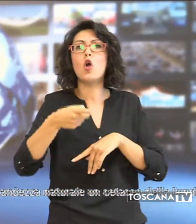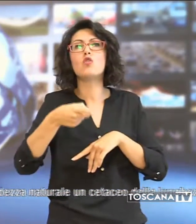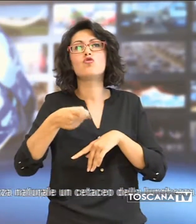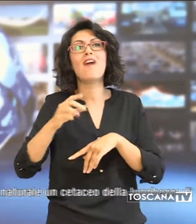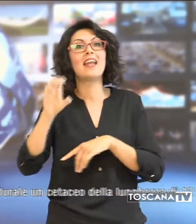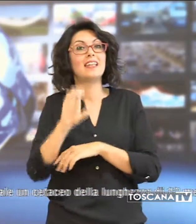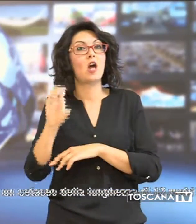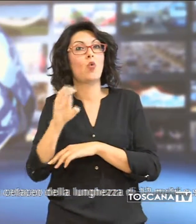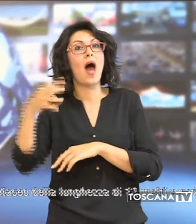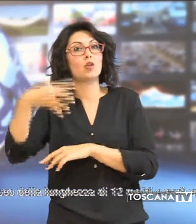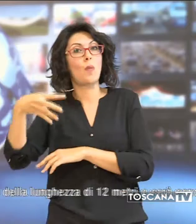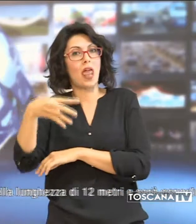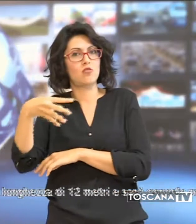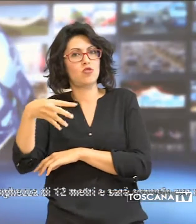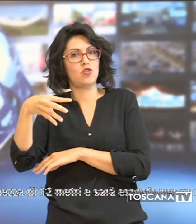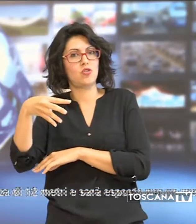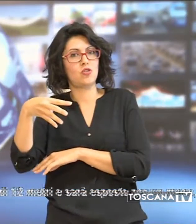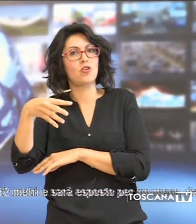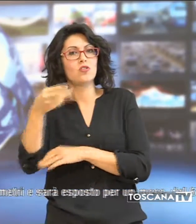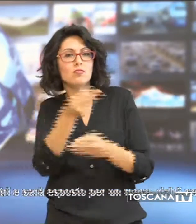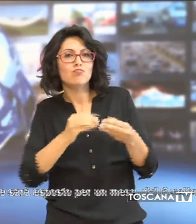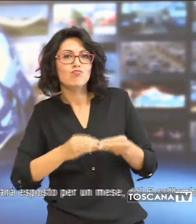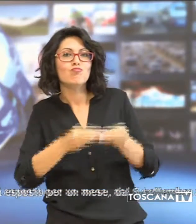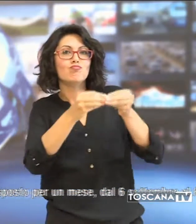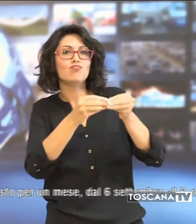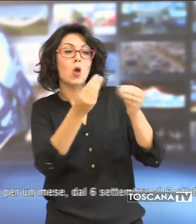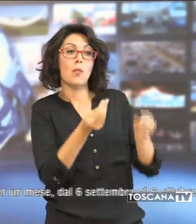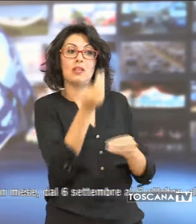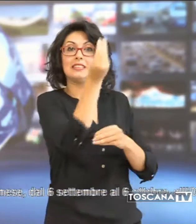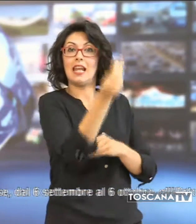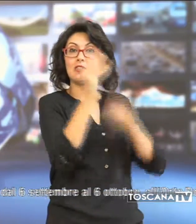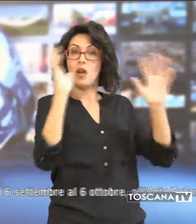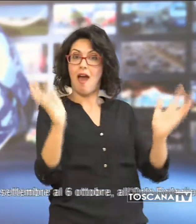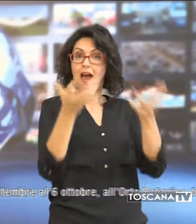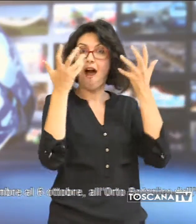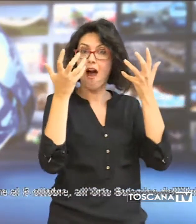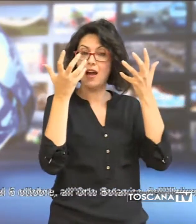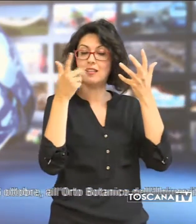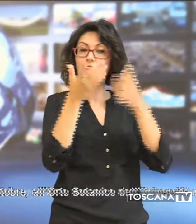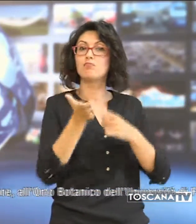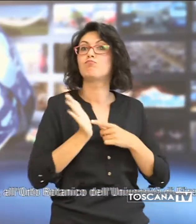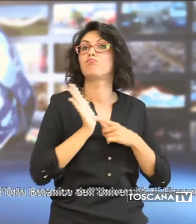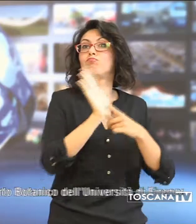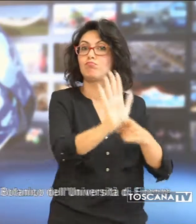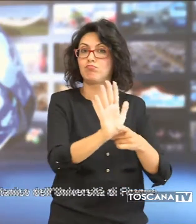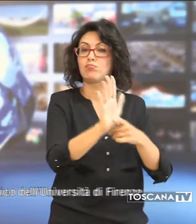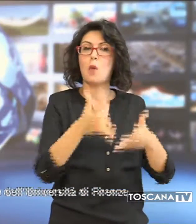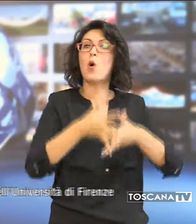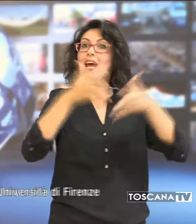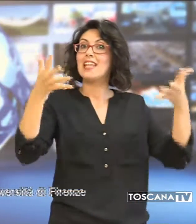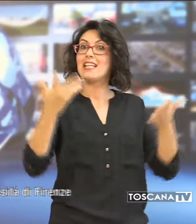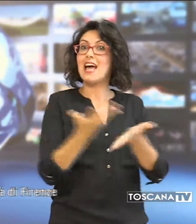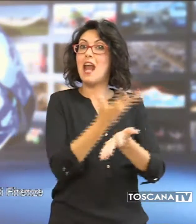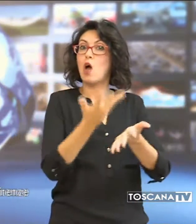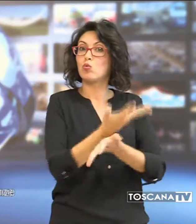Edoardo Malagigi, installazione artistica che riprodurrà a grandezza naturale un